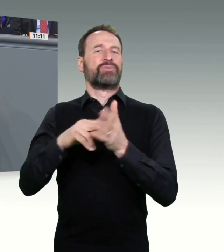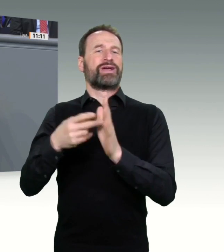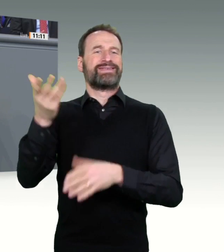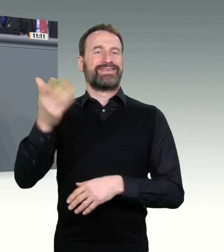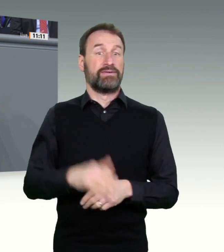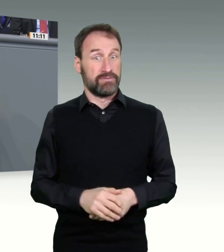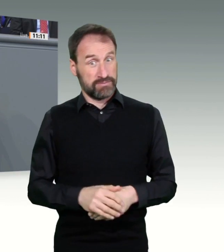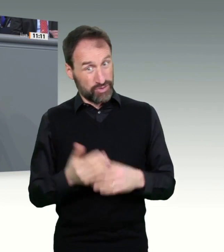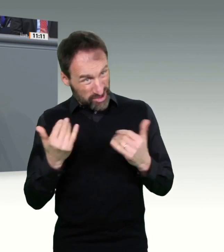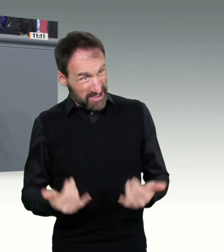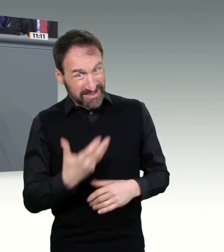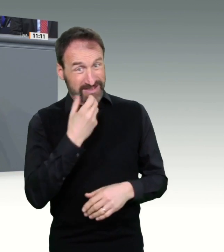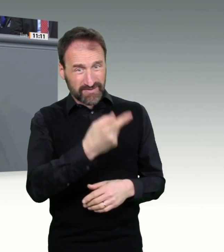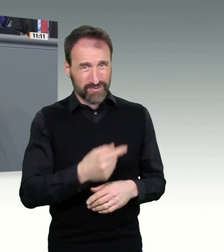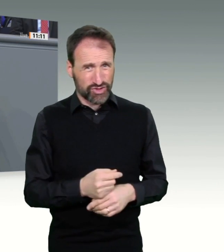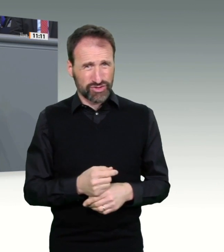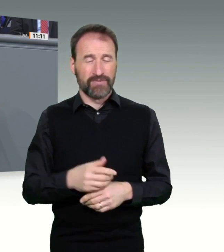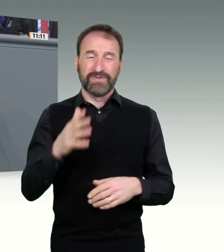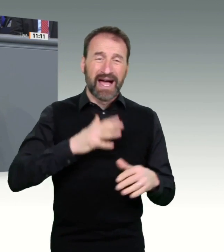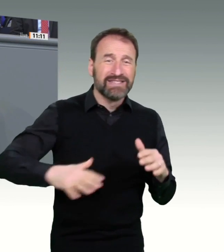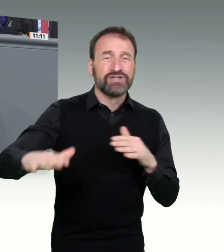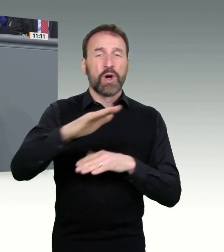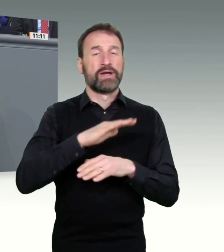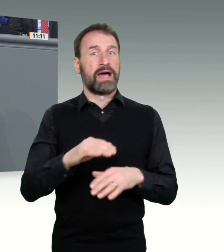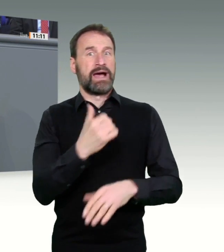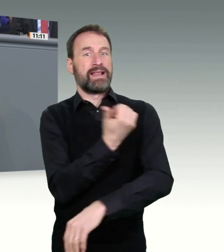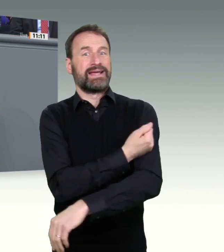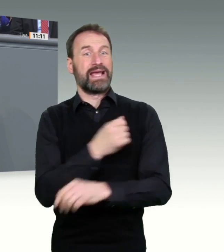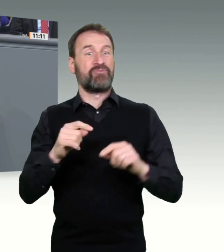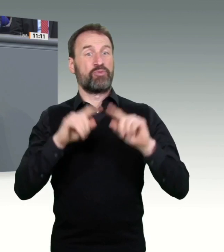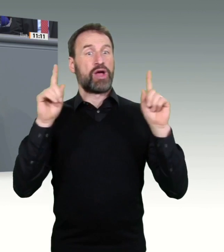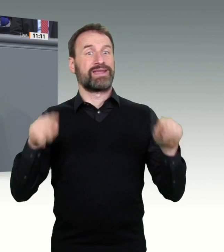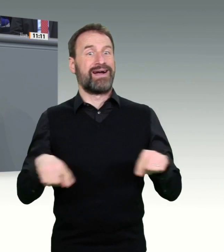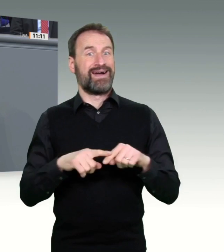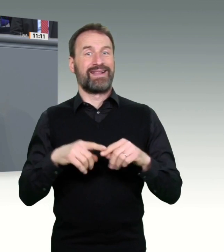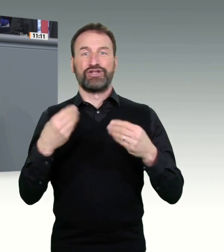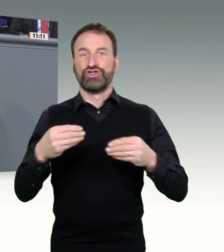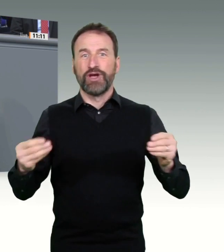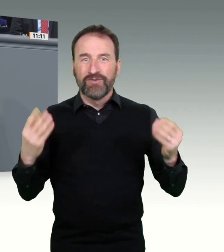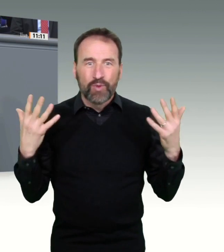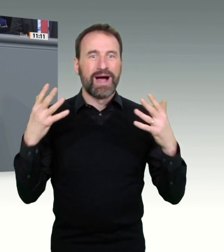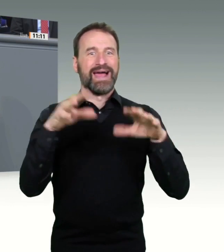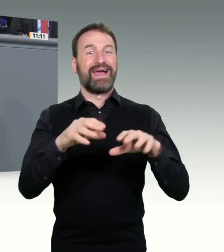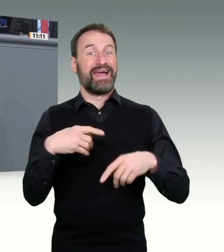Hotline funktioniert. Wann fängt das Impfen laut Ihrem Zeitplan dann so richtig an? Ab 2025?